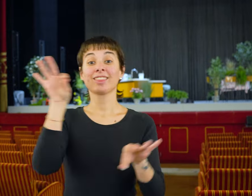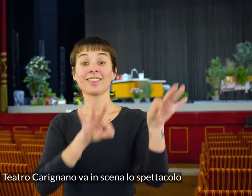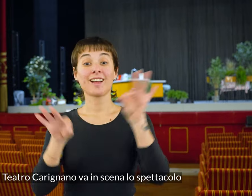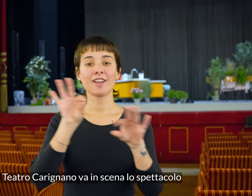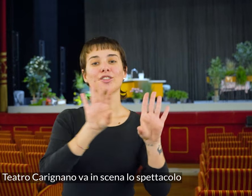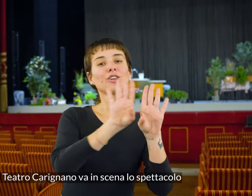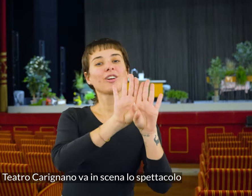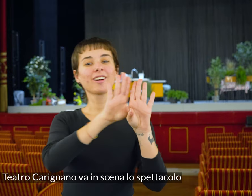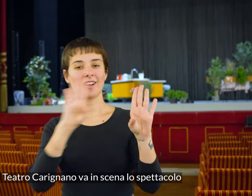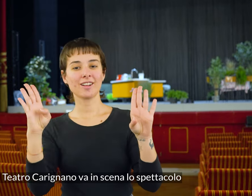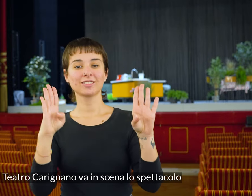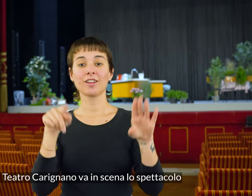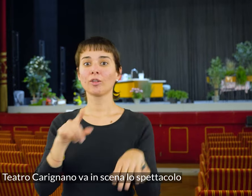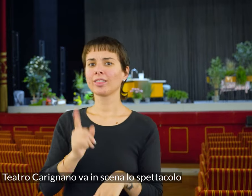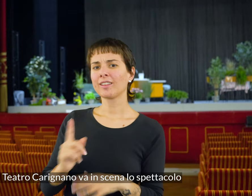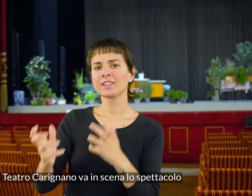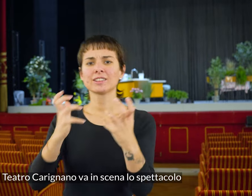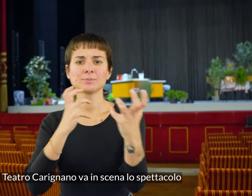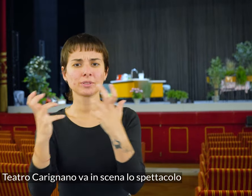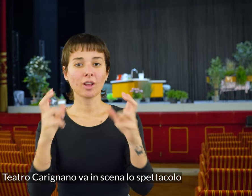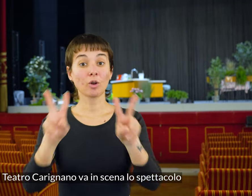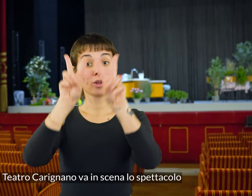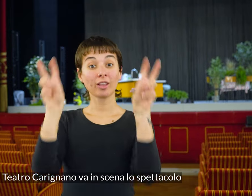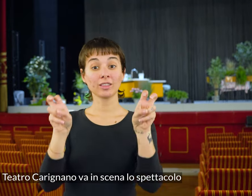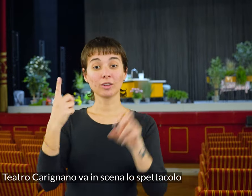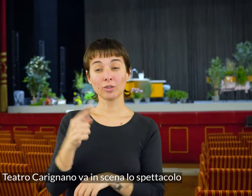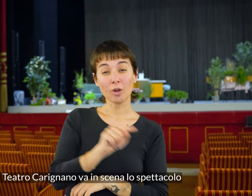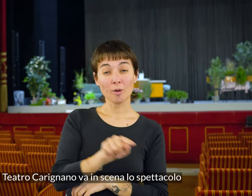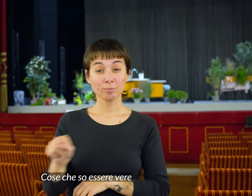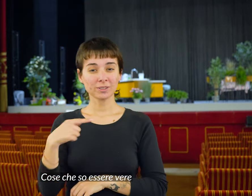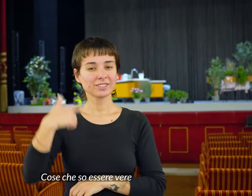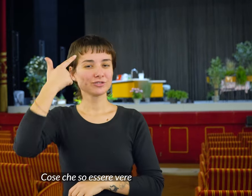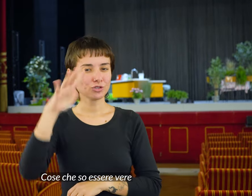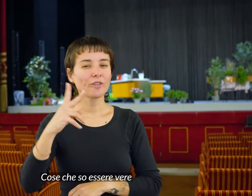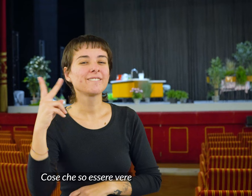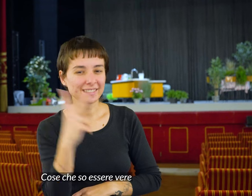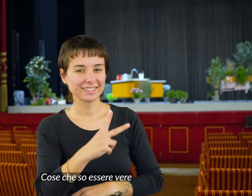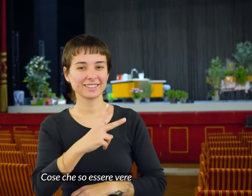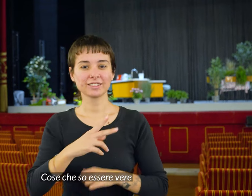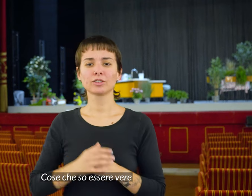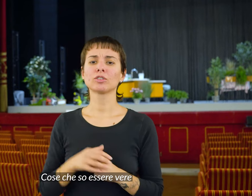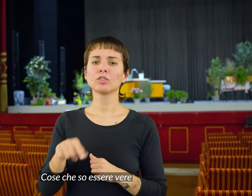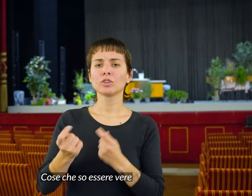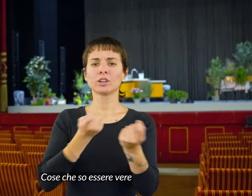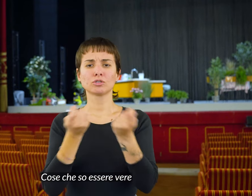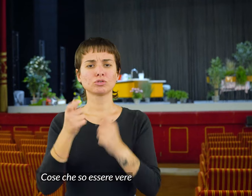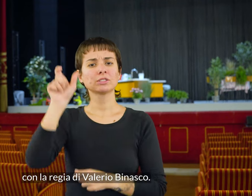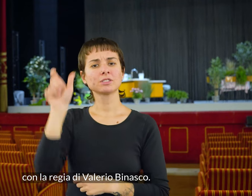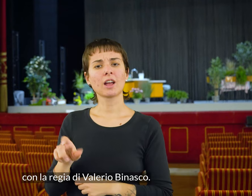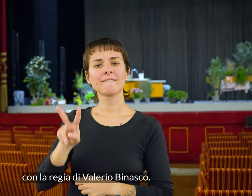Al Teatro Carignano va in scena lo spettacolo Cose che so essere vere, con la